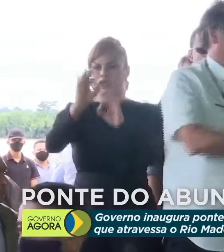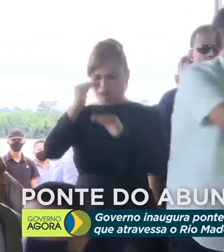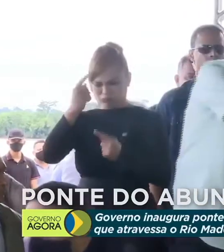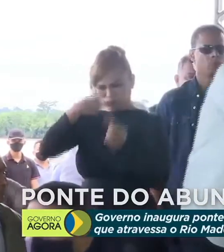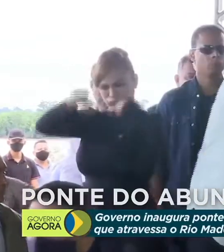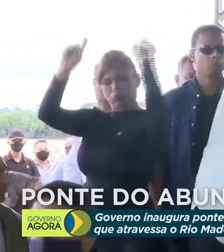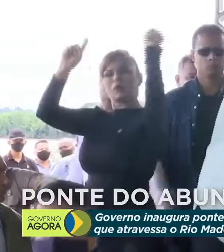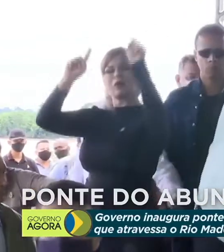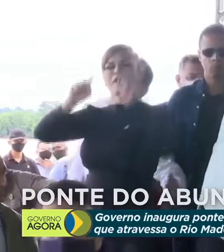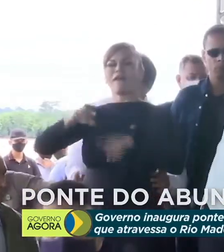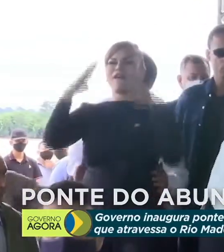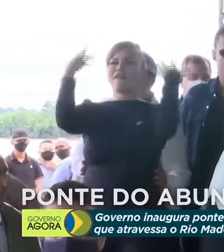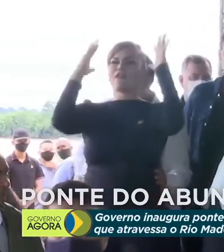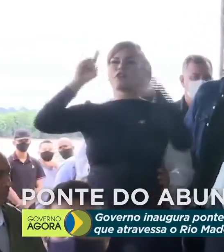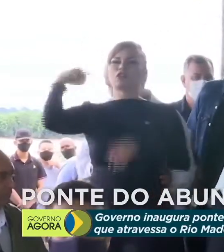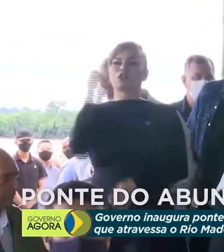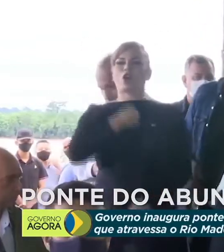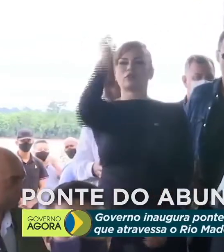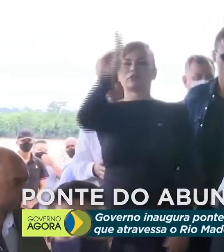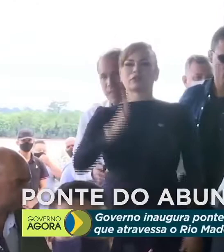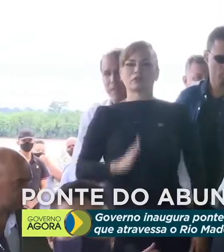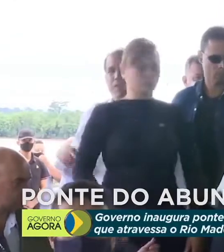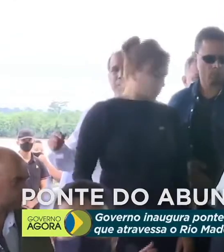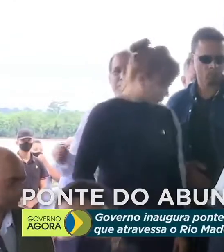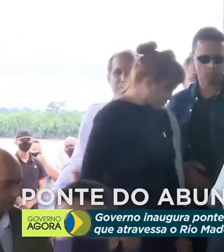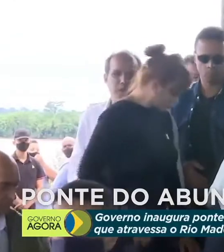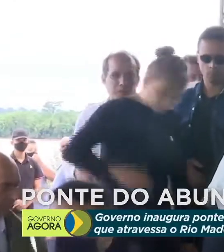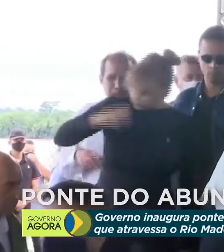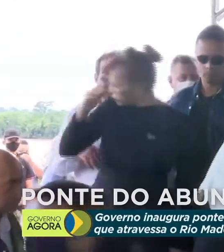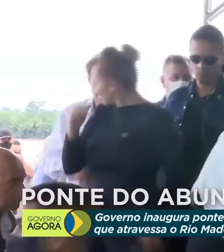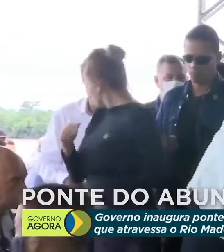Obrigado! Obrigado! Iuuuuh!